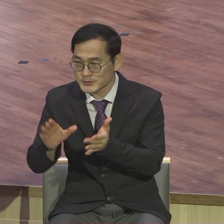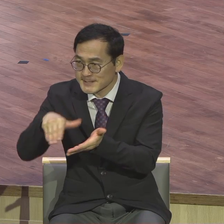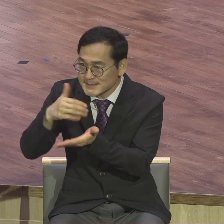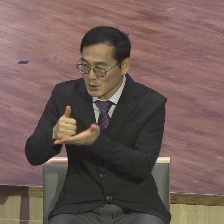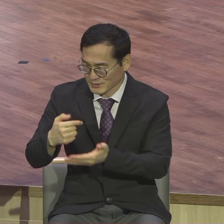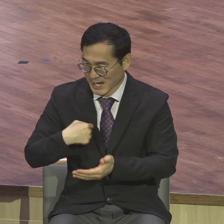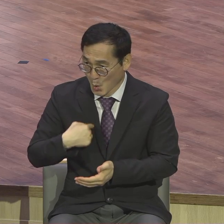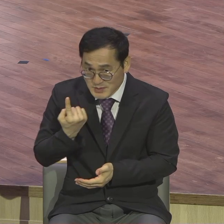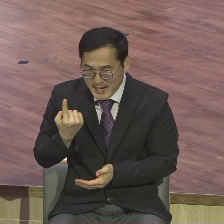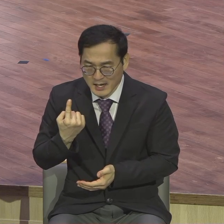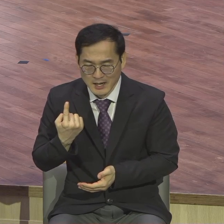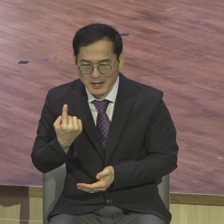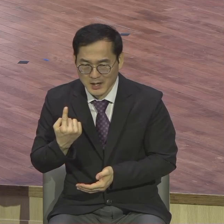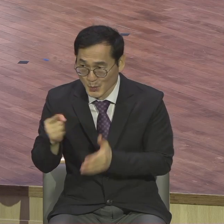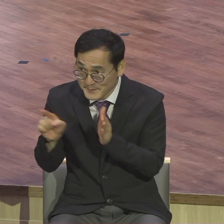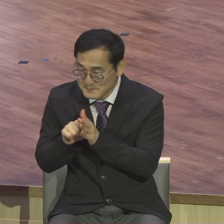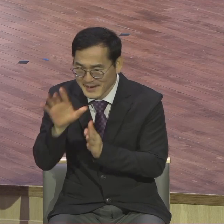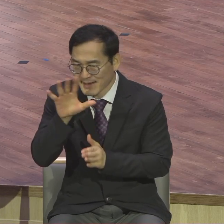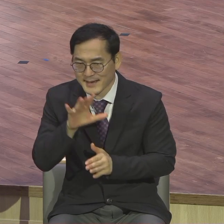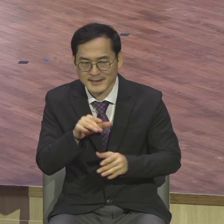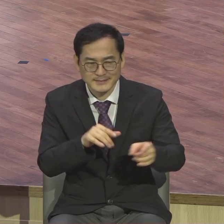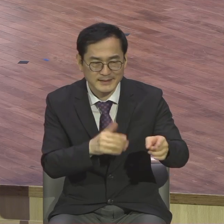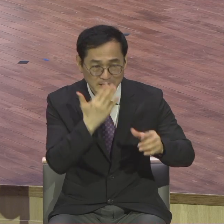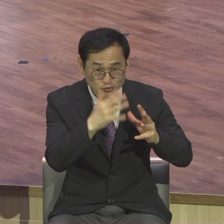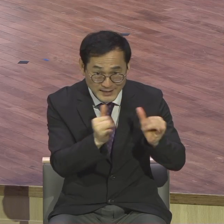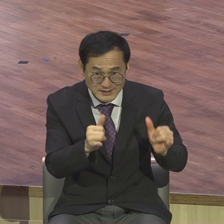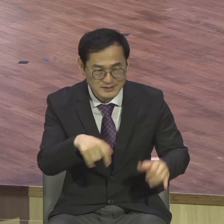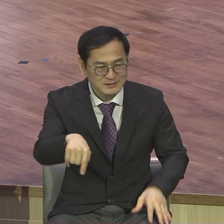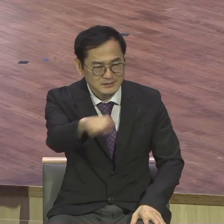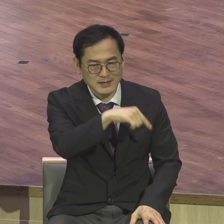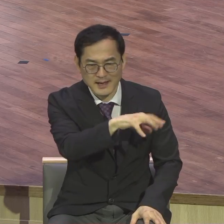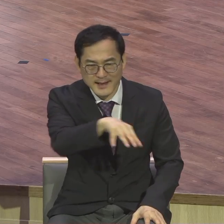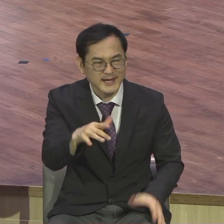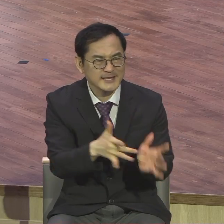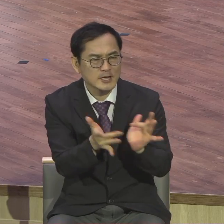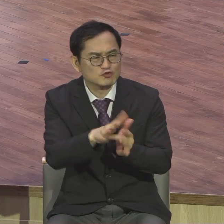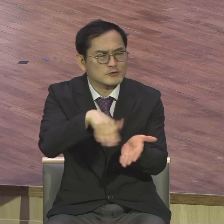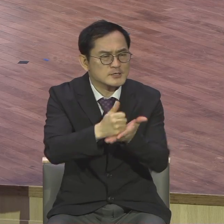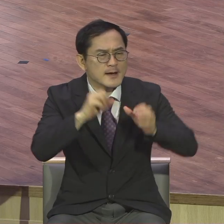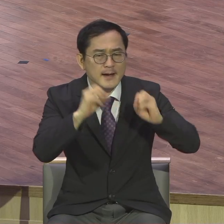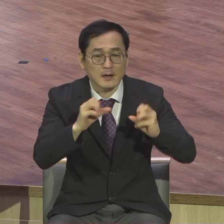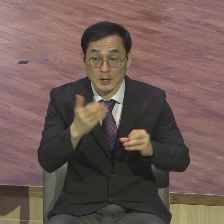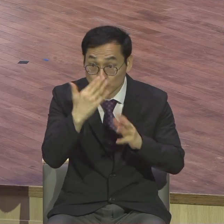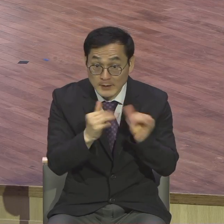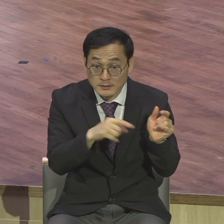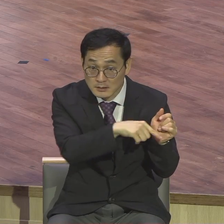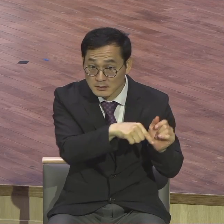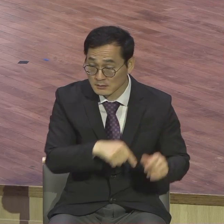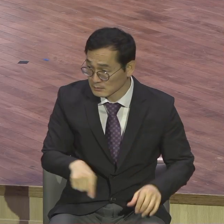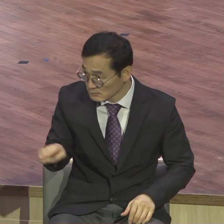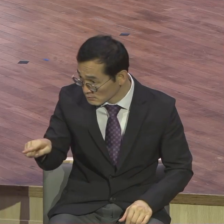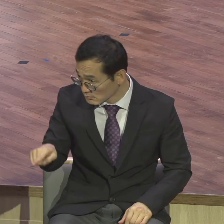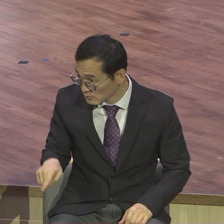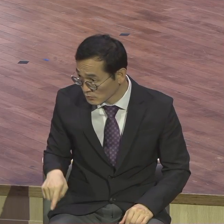다메세계에 사는 유대인들을 당혹하게 하니라 유대인들이 당혹스러우죠 이게 어떻게 된 파이냐